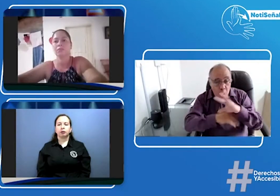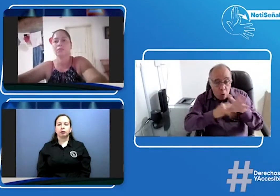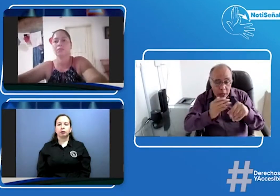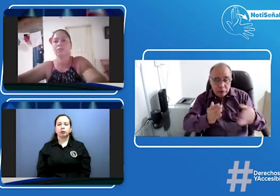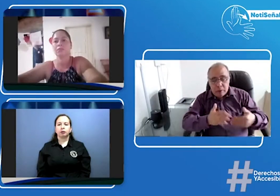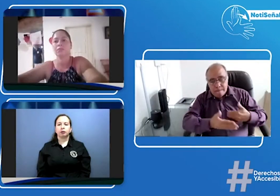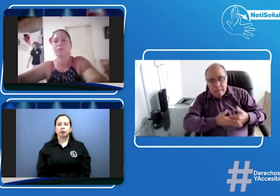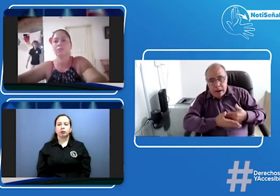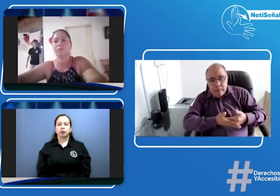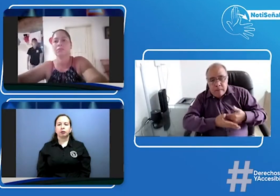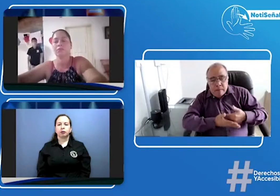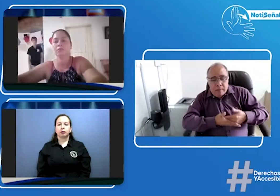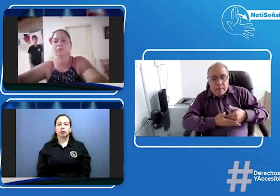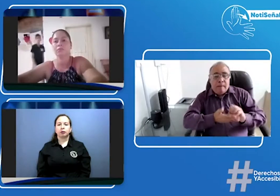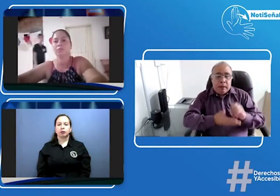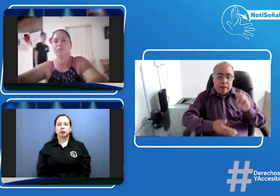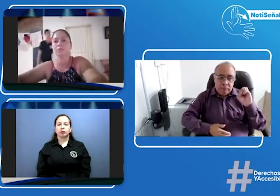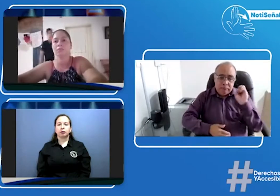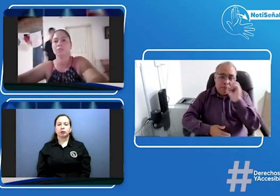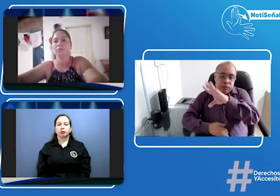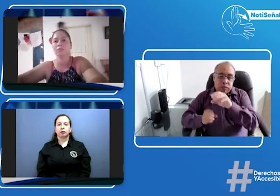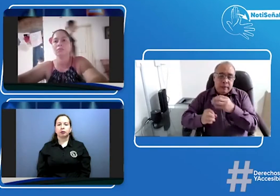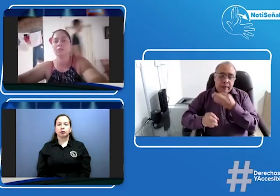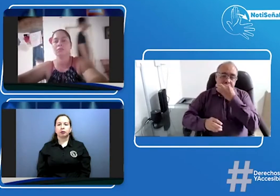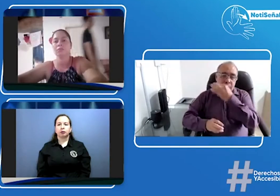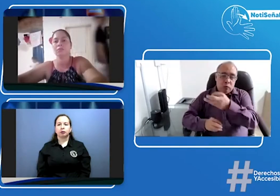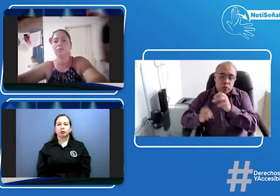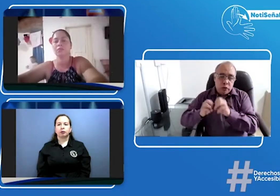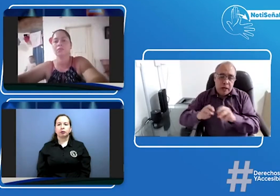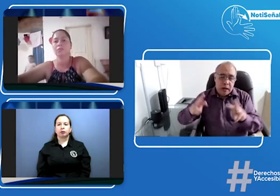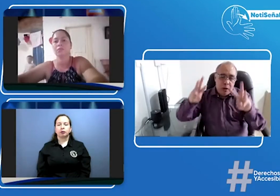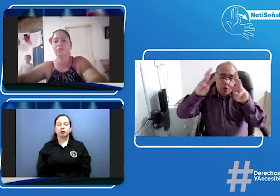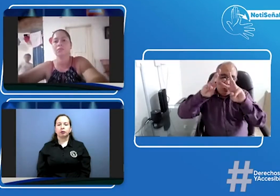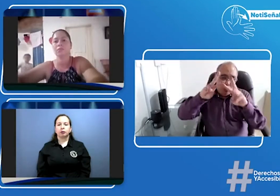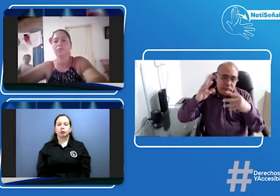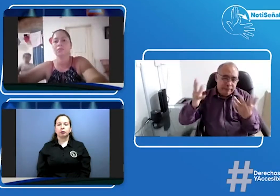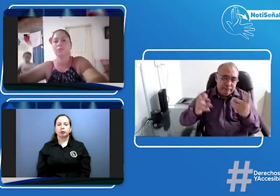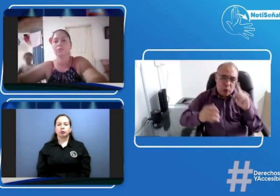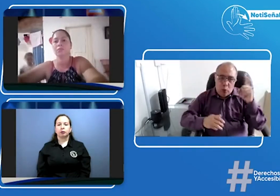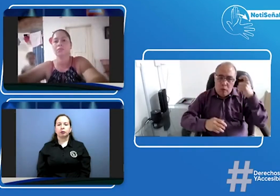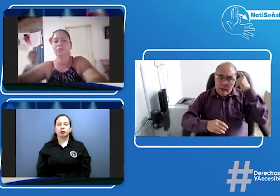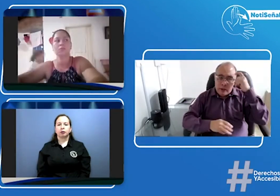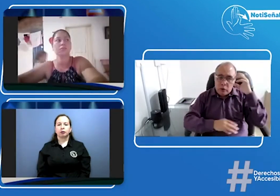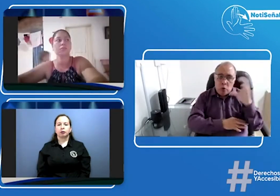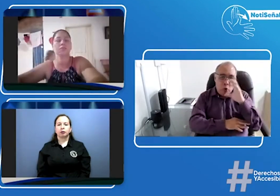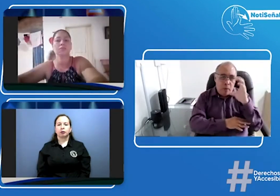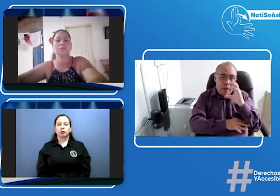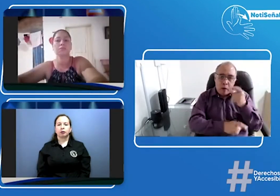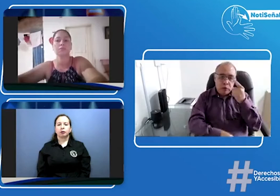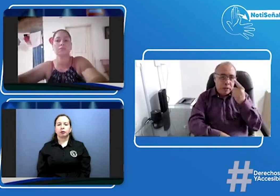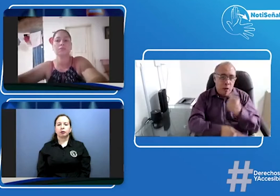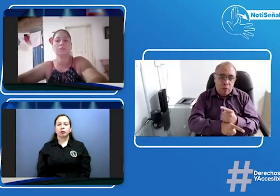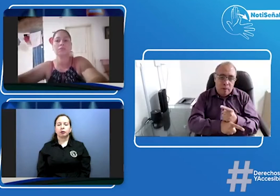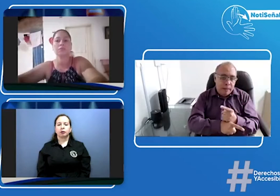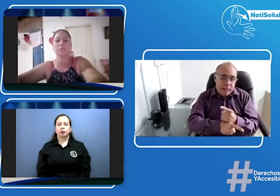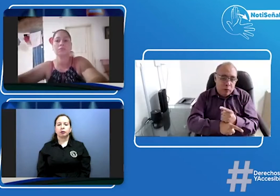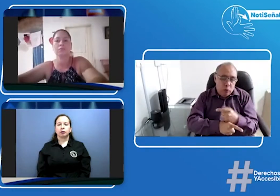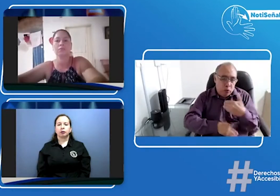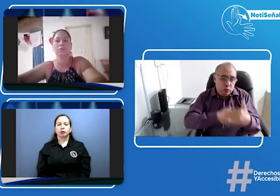mostrar acerca de esta clase de situaciones que suceden por ejemplo allá en el municipio donde ustedes interpusieron este primer recurso donde en